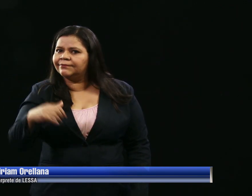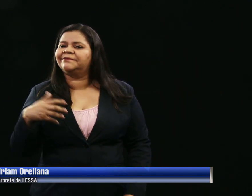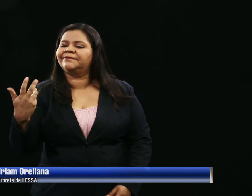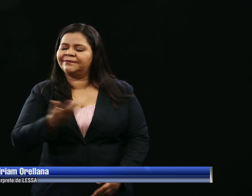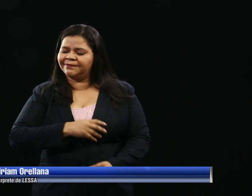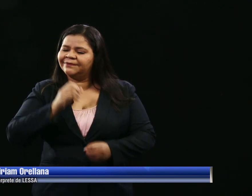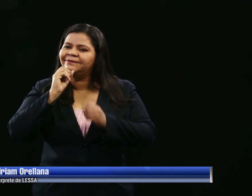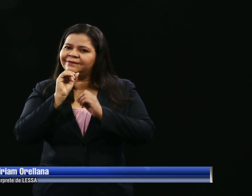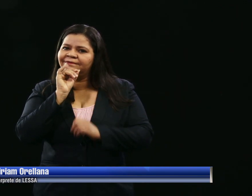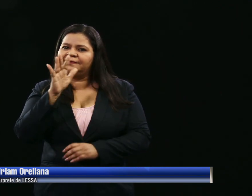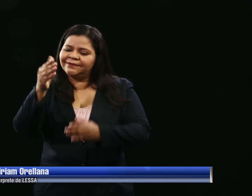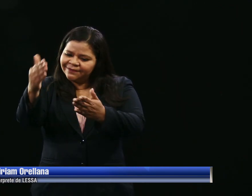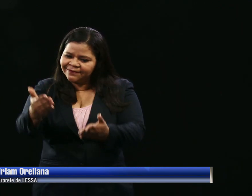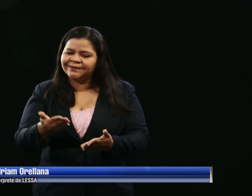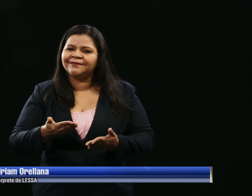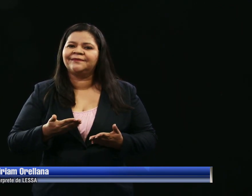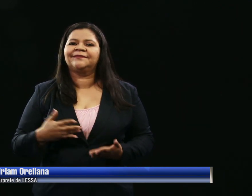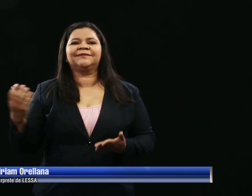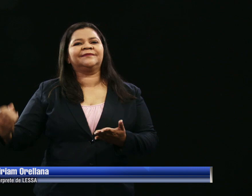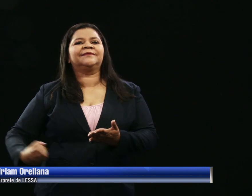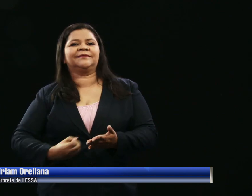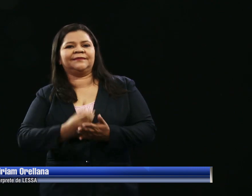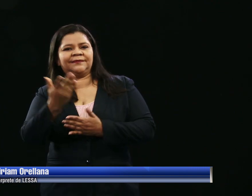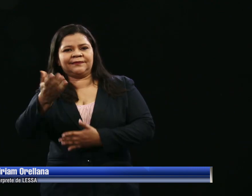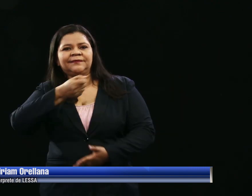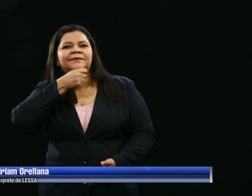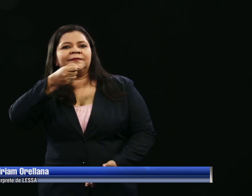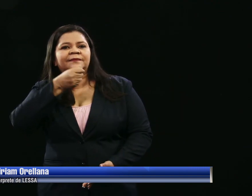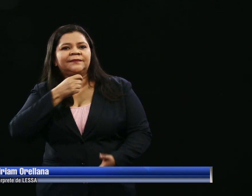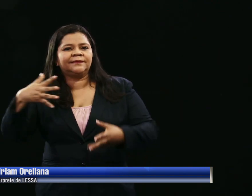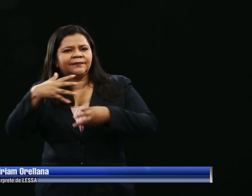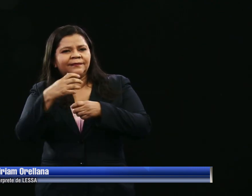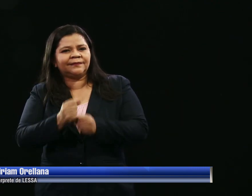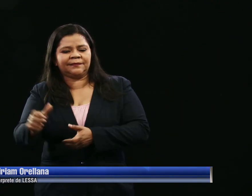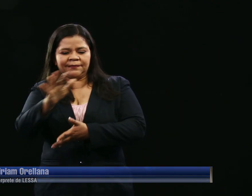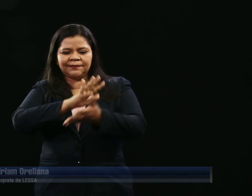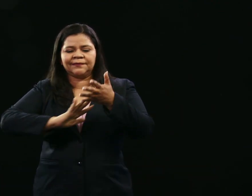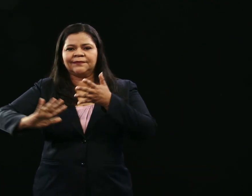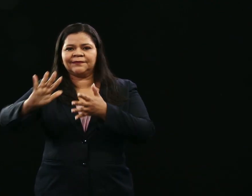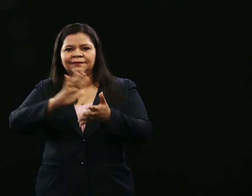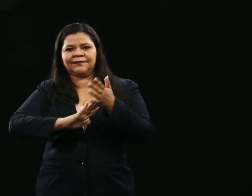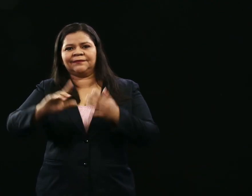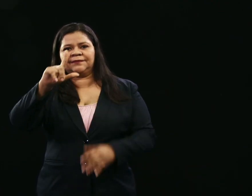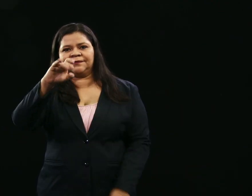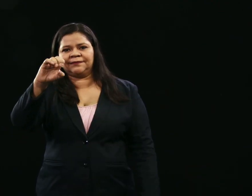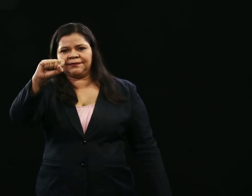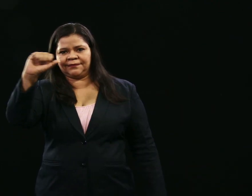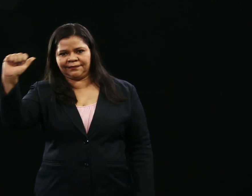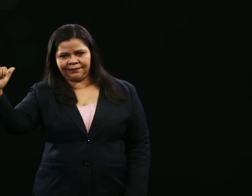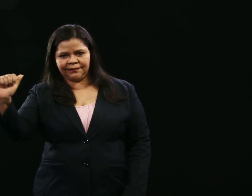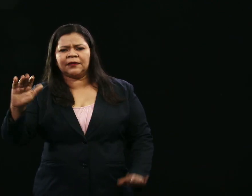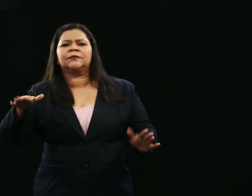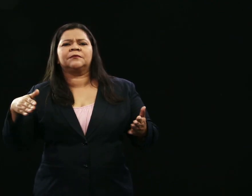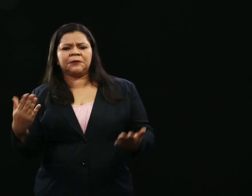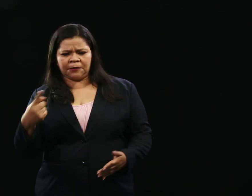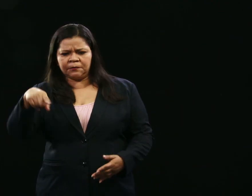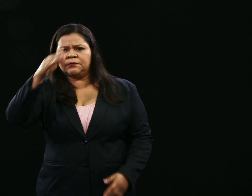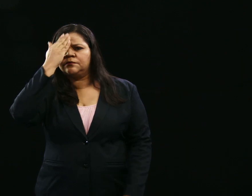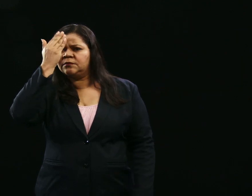atenta bienvenida a una nueva emisión de su informativo en lengua de señas salvadoreña, LESA, para conocer lo más relevante del